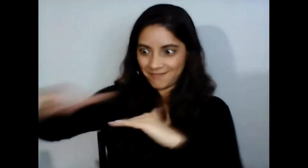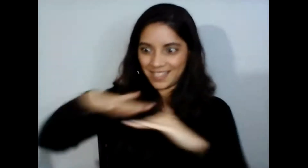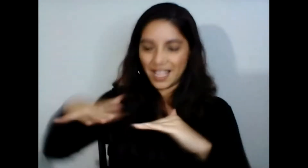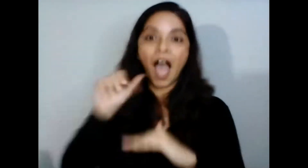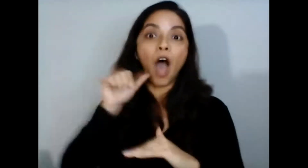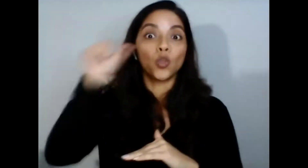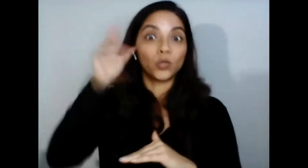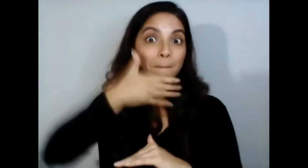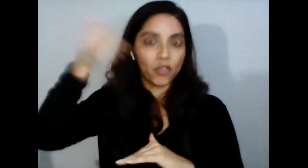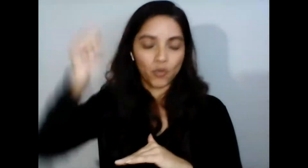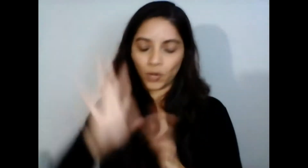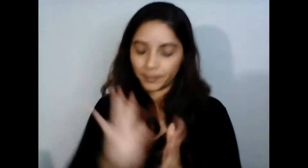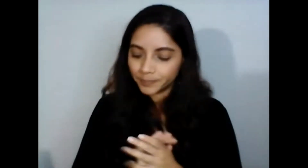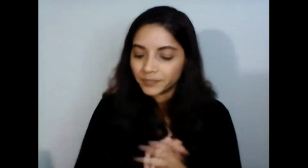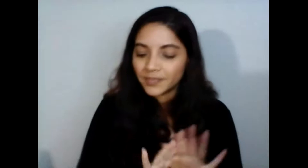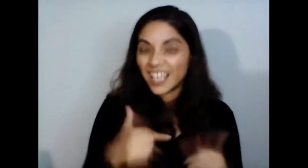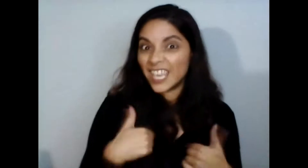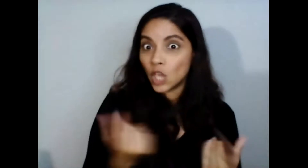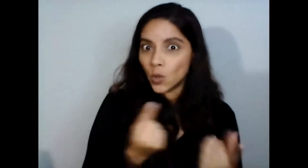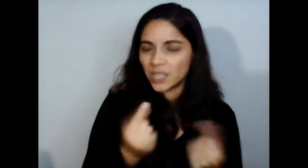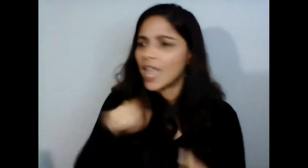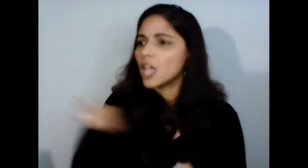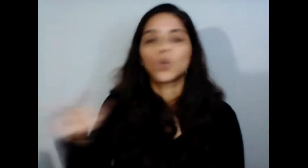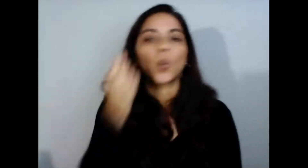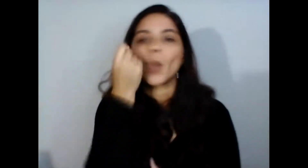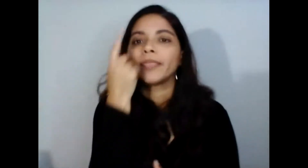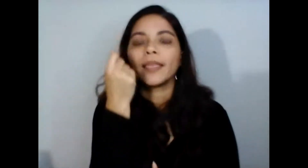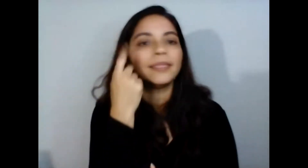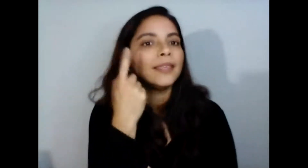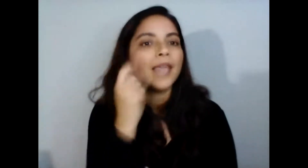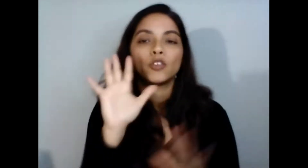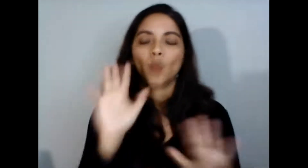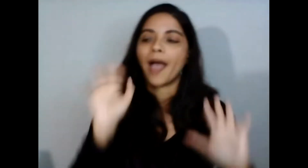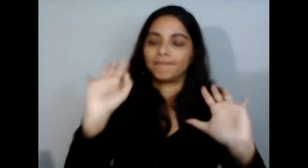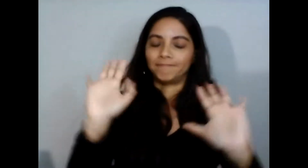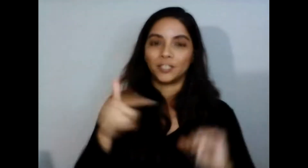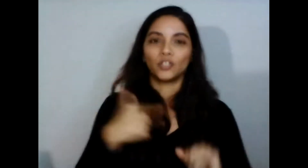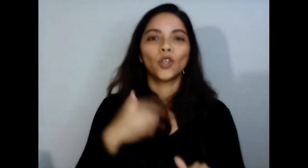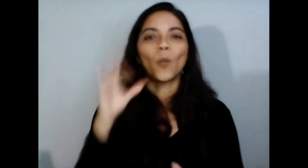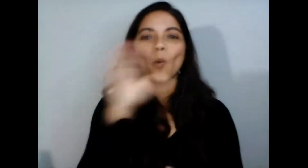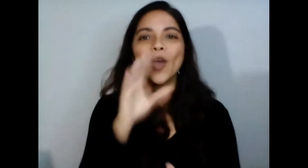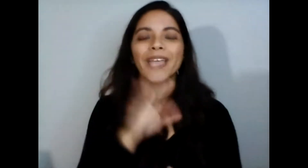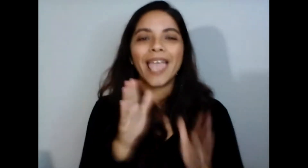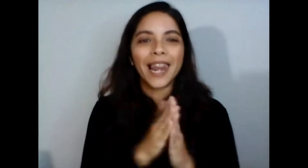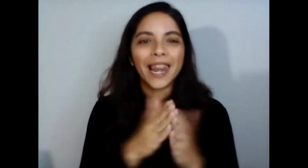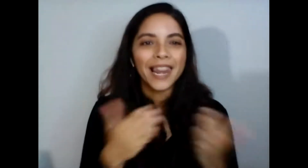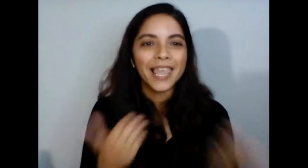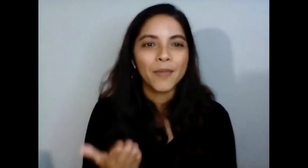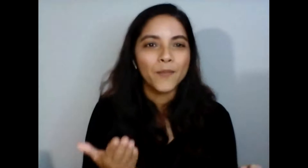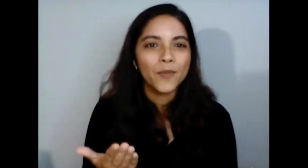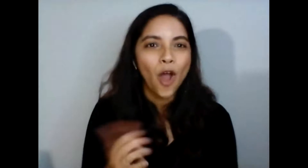como ellos no entendían pues yo utilicé los libros a su que me pasó